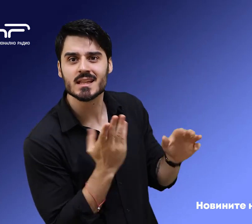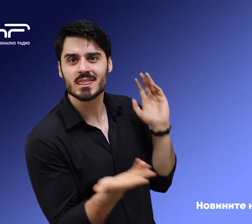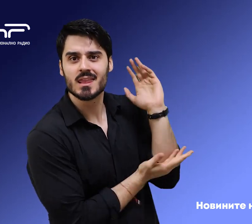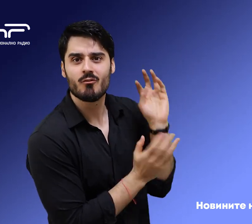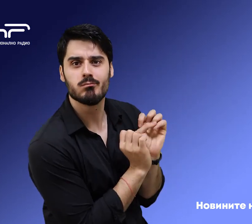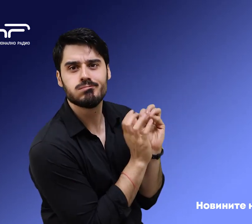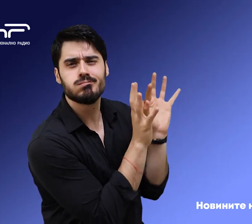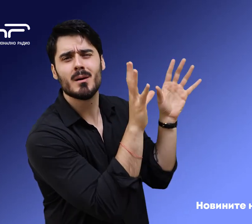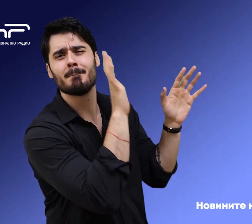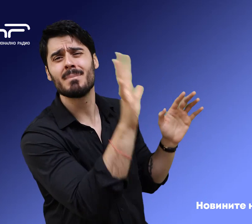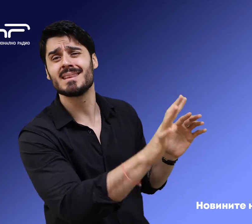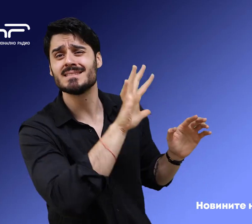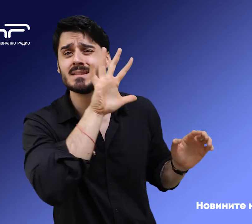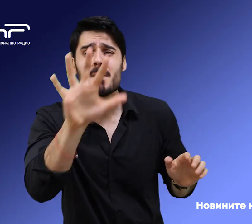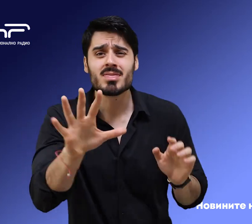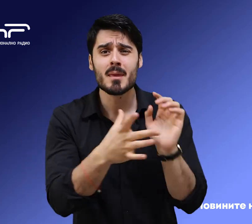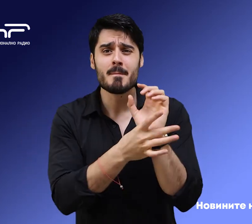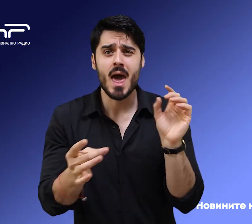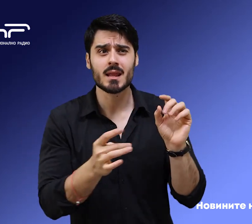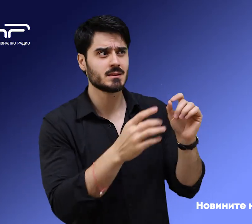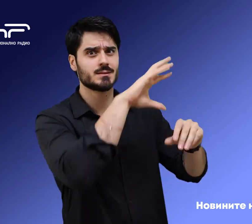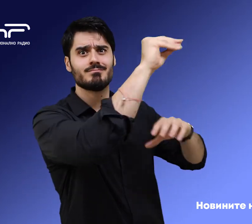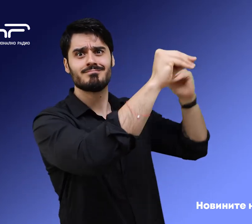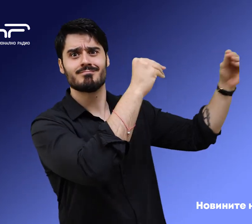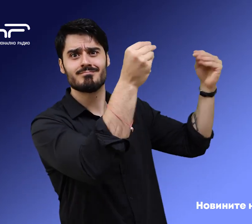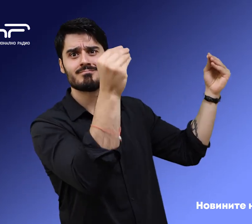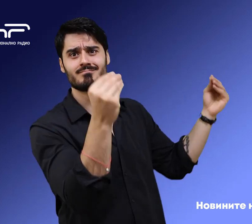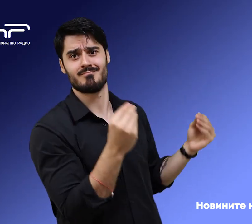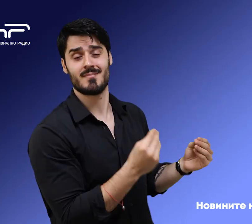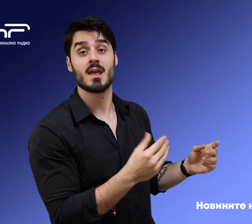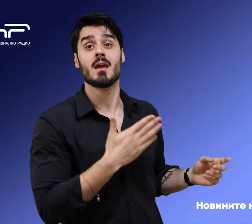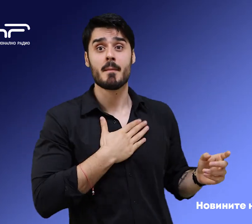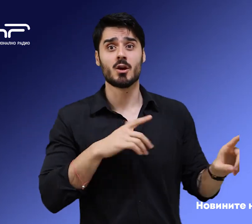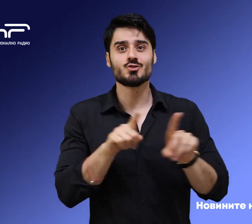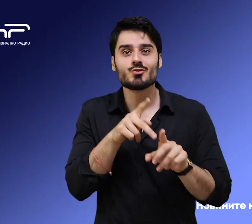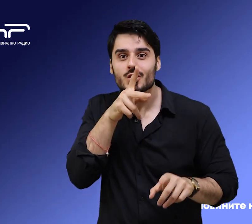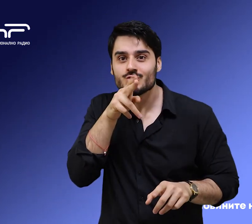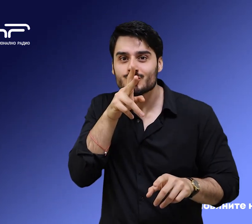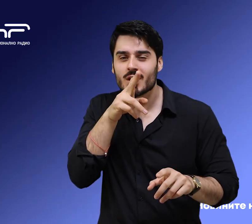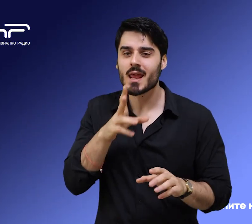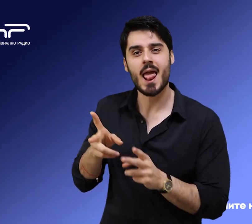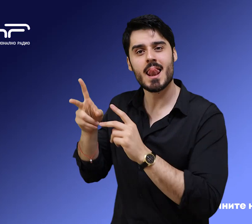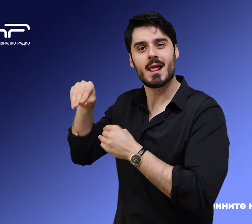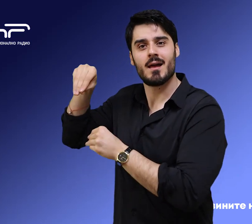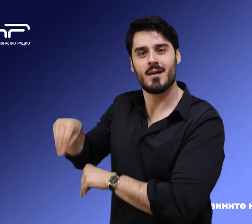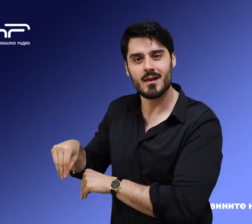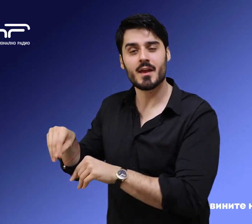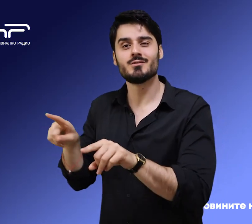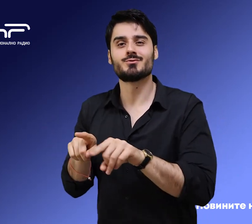55 огромни нашенски мартенички. В близост има и декоративен штъркел, а до него стои табела с описание на